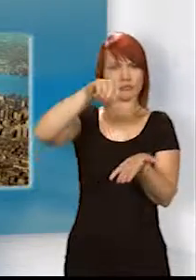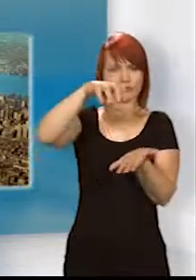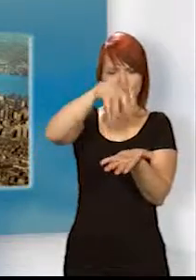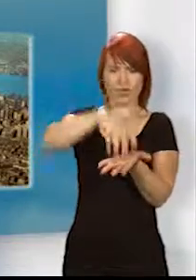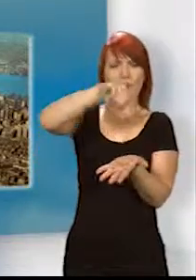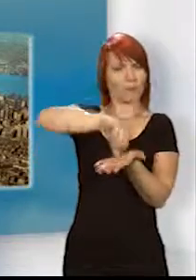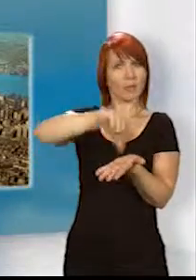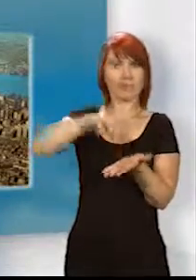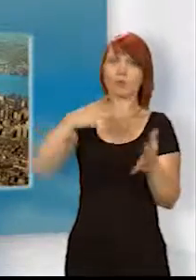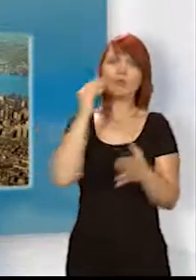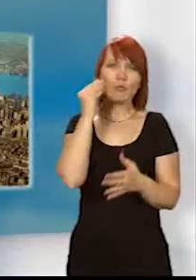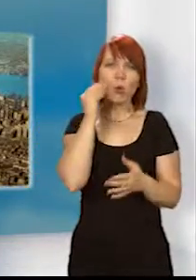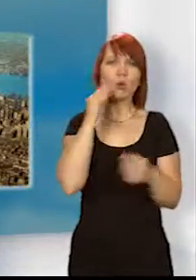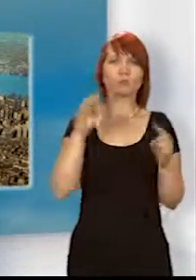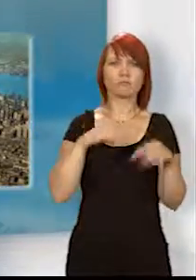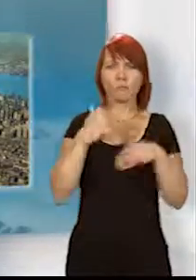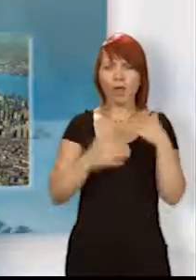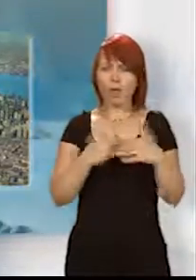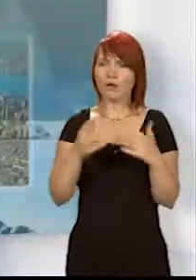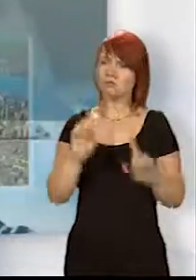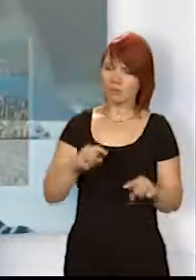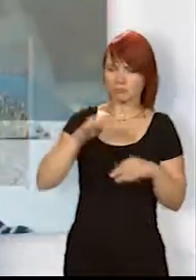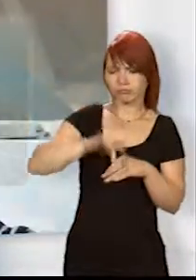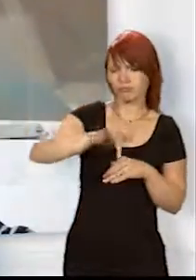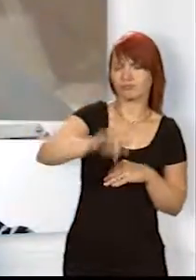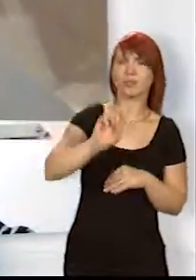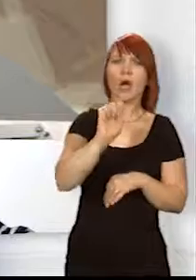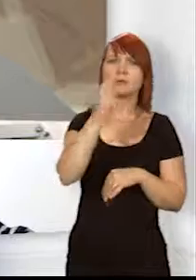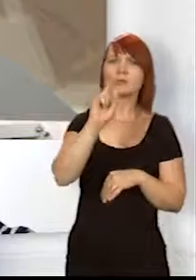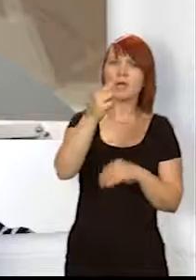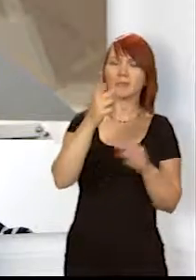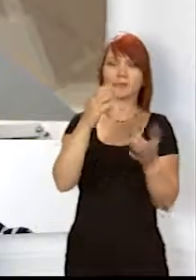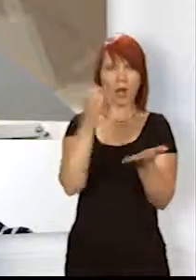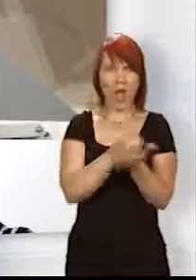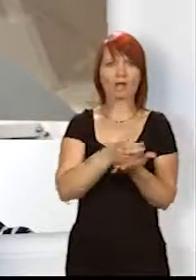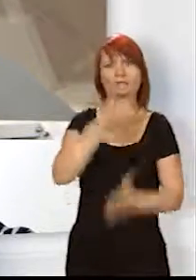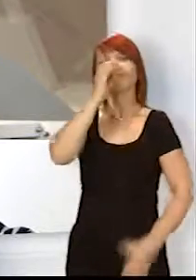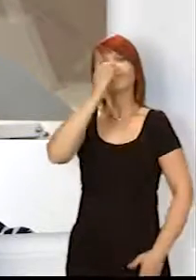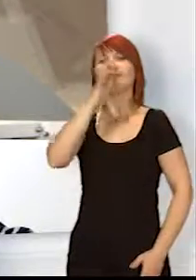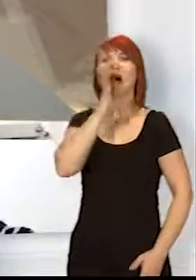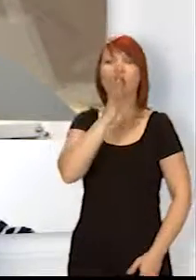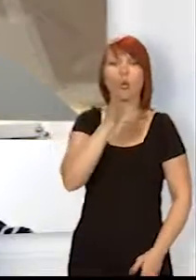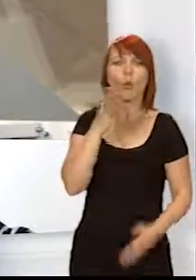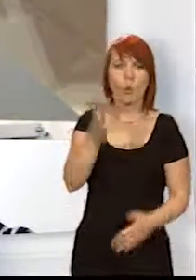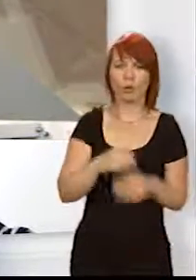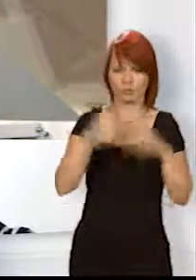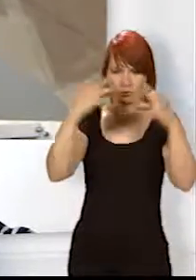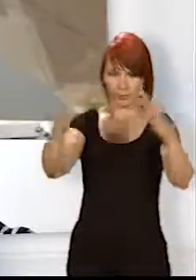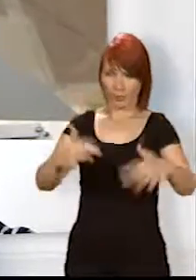Und da habe ich dann hin und wieder das erste und zweite Glas Alkohol zu mir genommen und habe die Wirkung gemerkt. Das tat mir